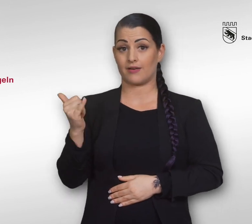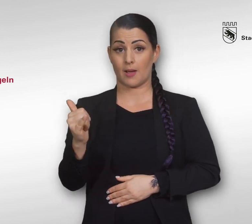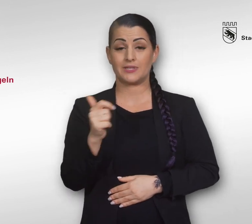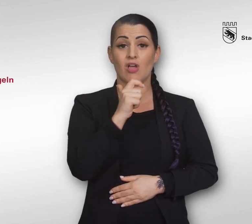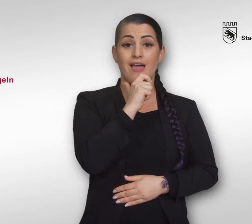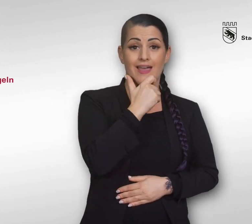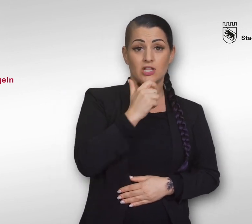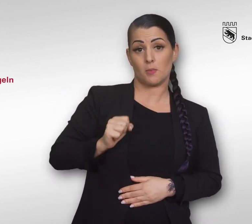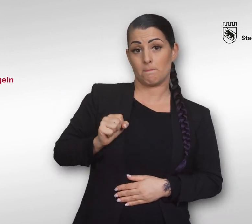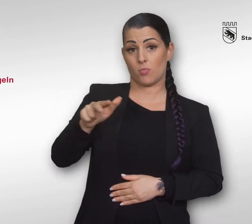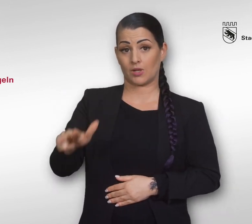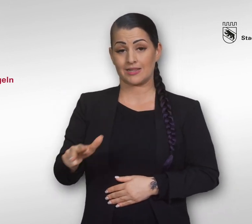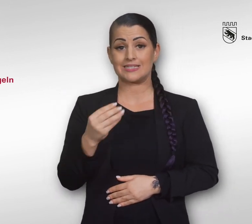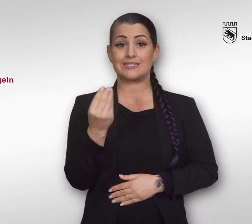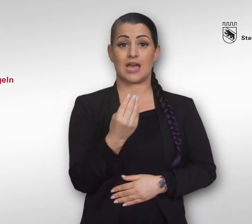Somalisch, Tamilisch und Tigrinja.